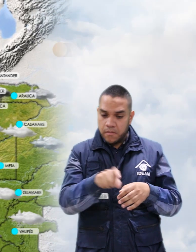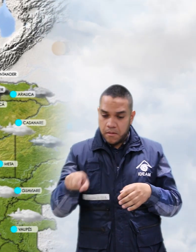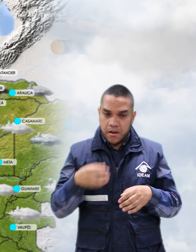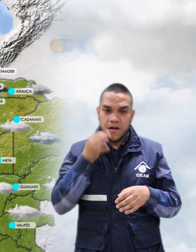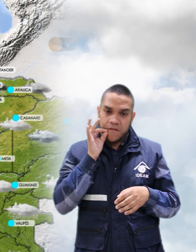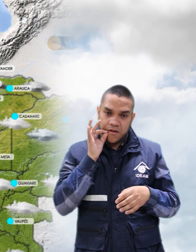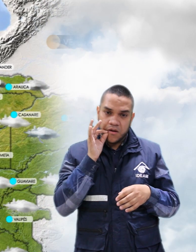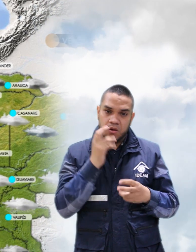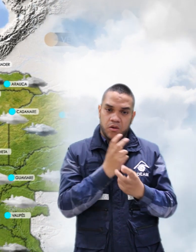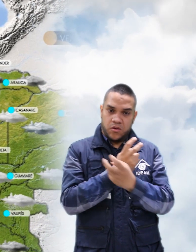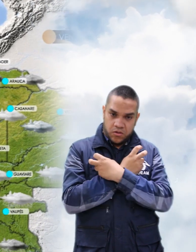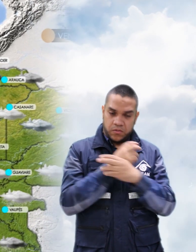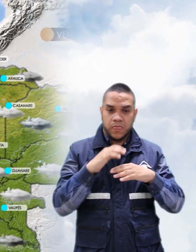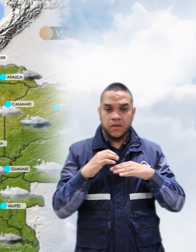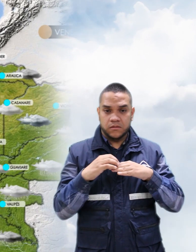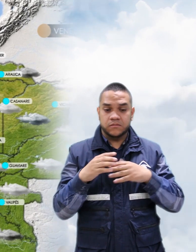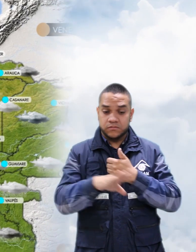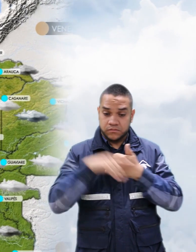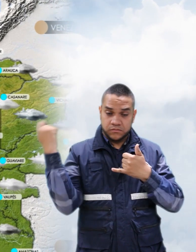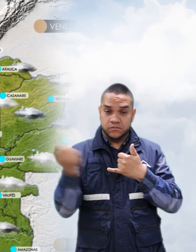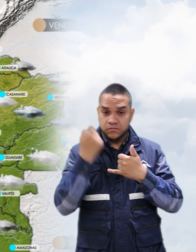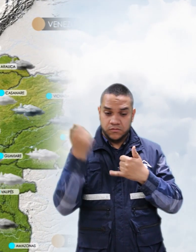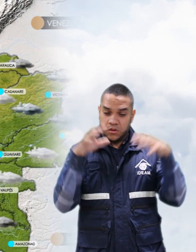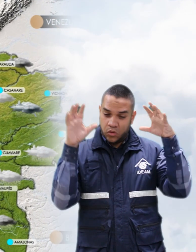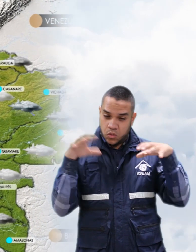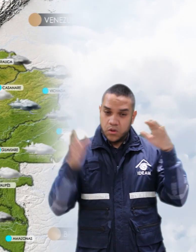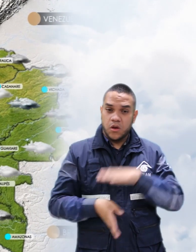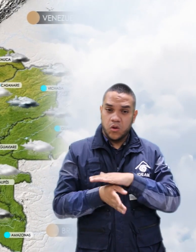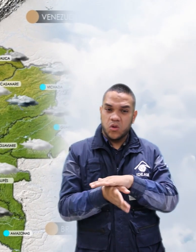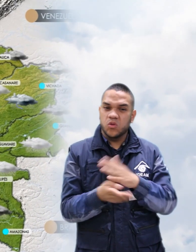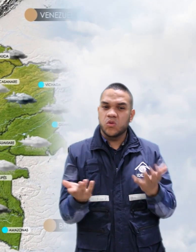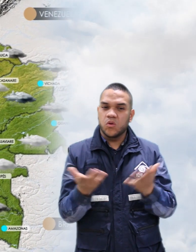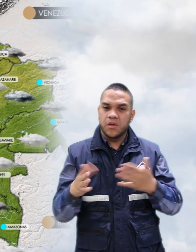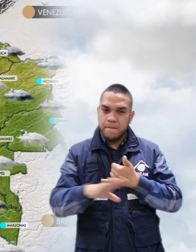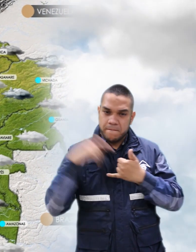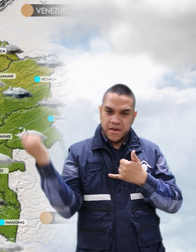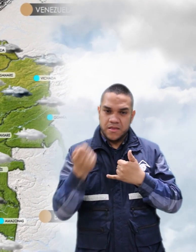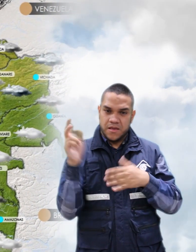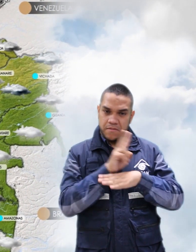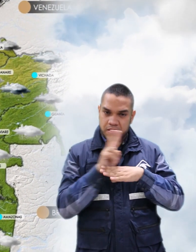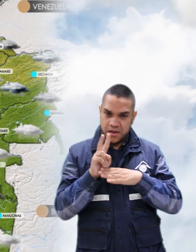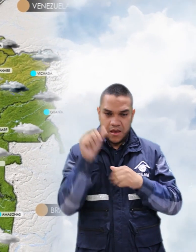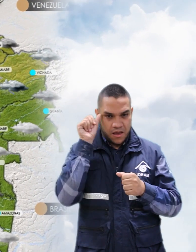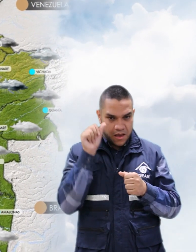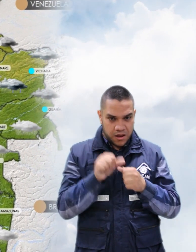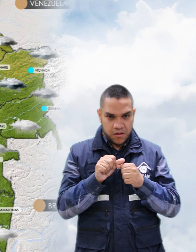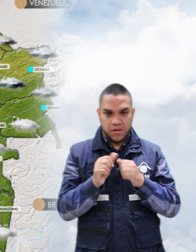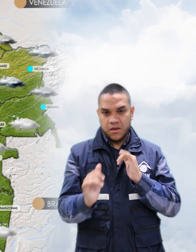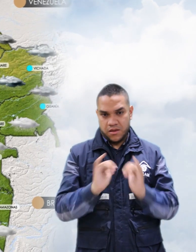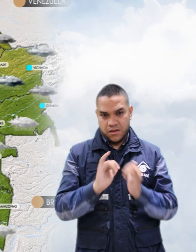En sectores de la Orinoquía, igualmente, persistirán las lluvias en sectores de El Meta, Bichada, sectores de Arauca y Casanare.